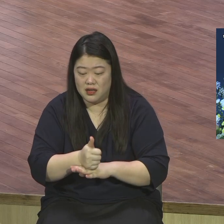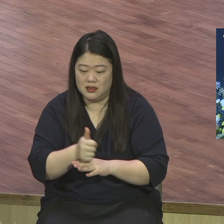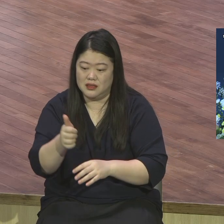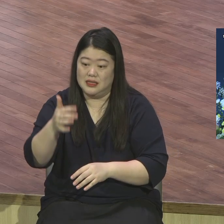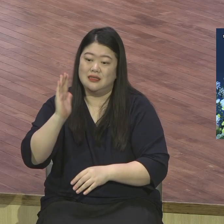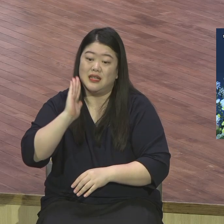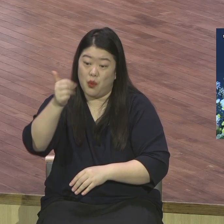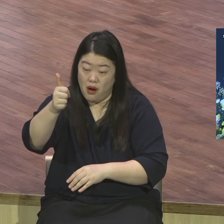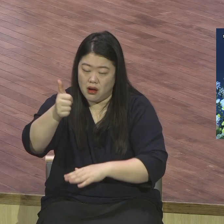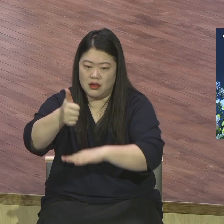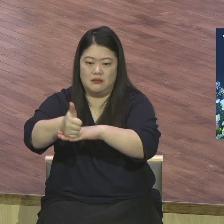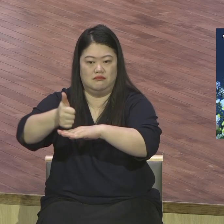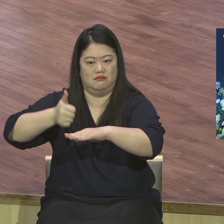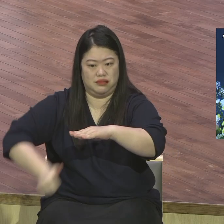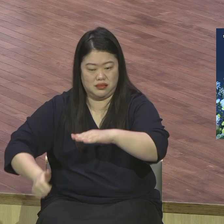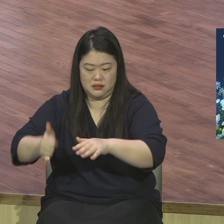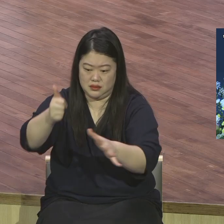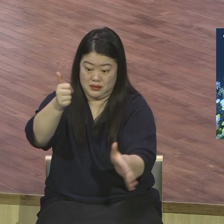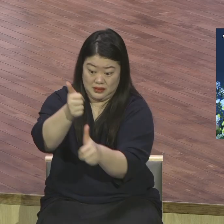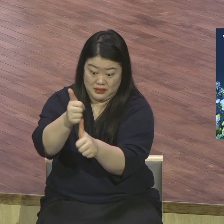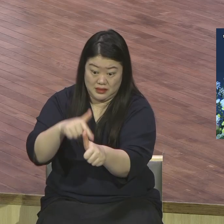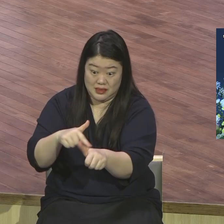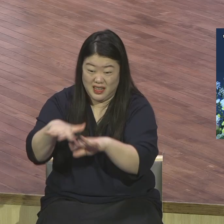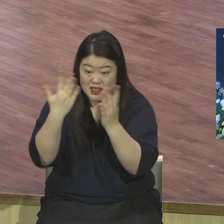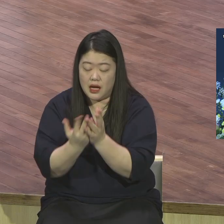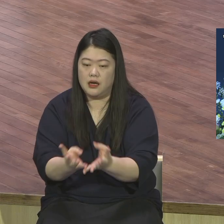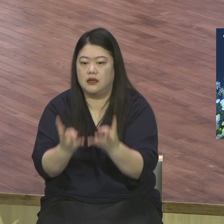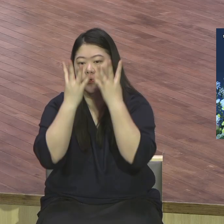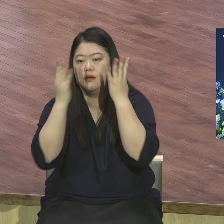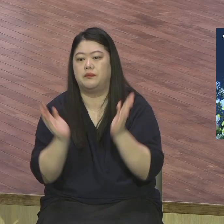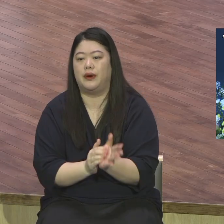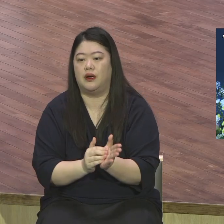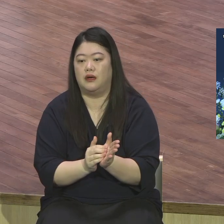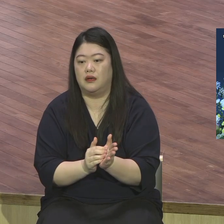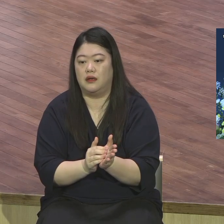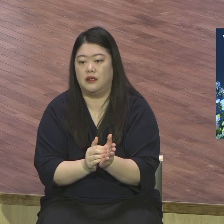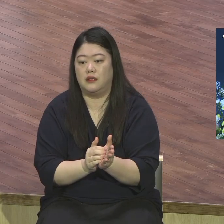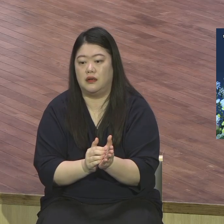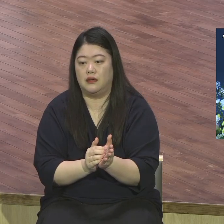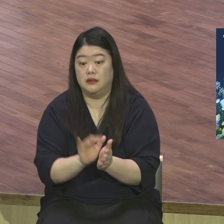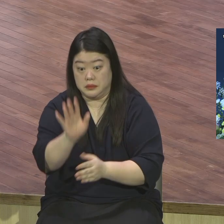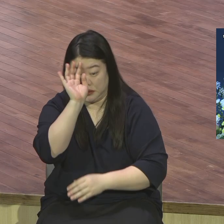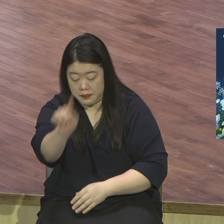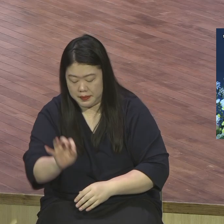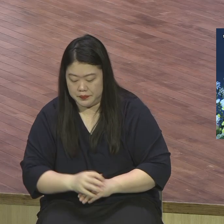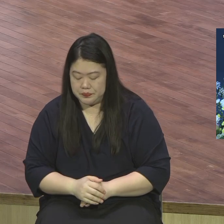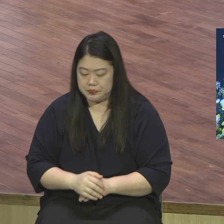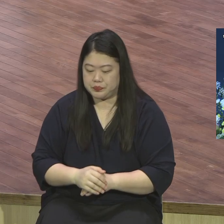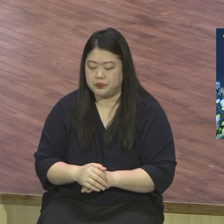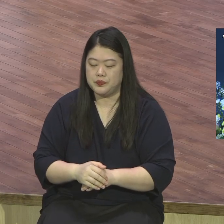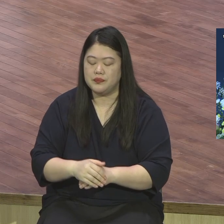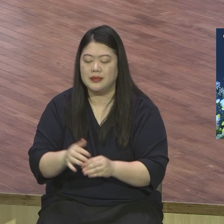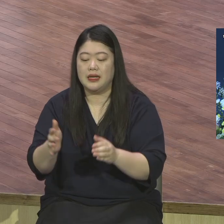말았습니다. 그런데 2000년 전 무식한 갈릴리 어부 출신들이